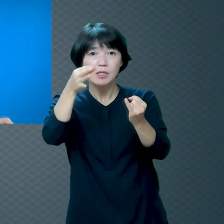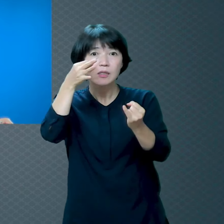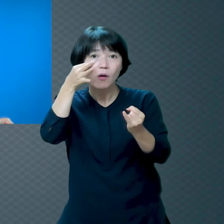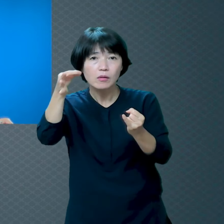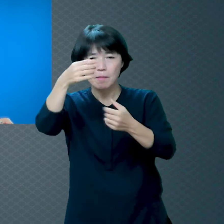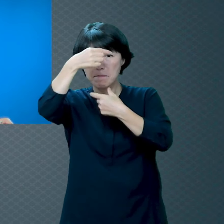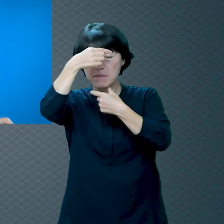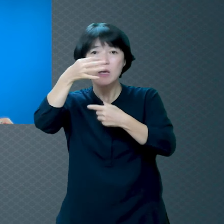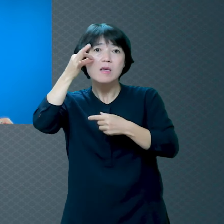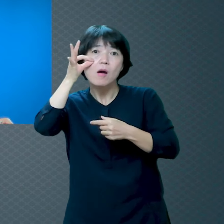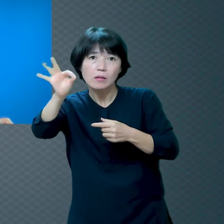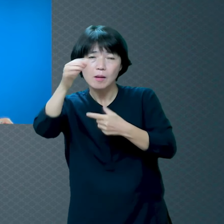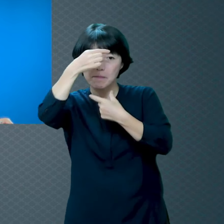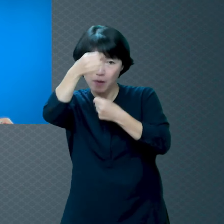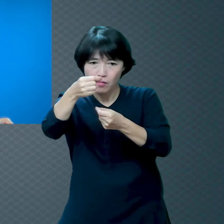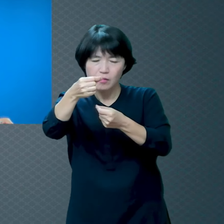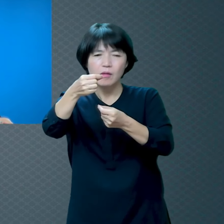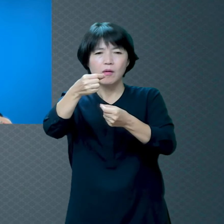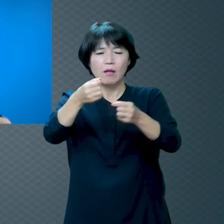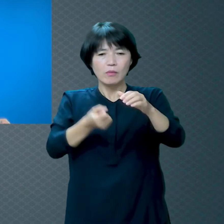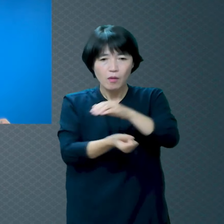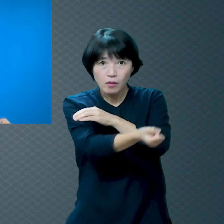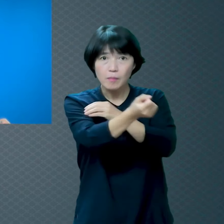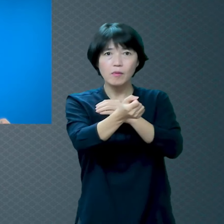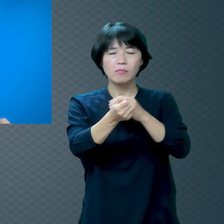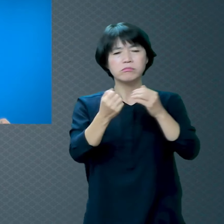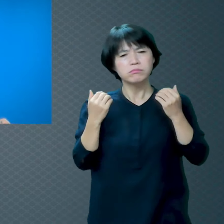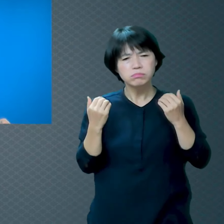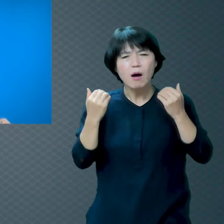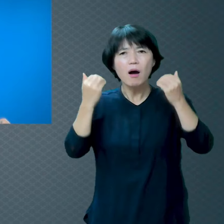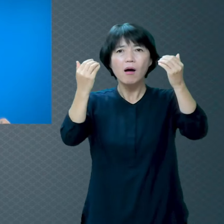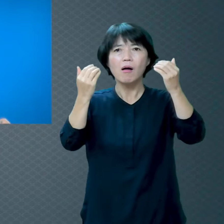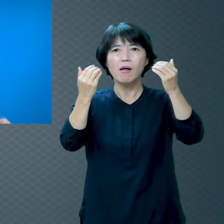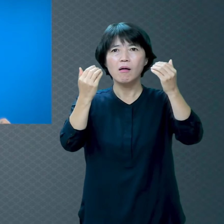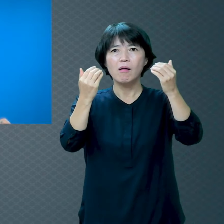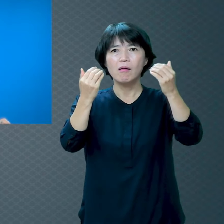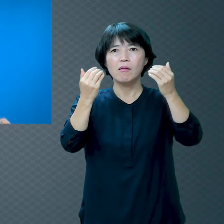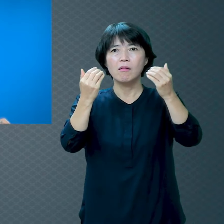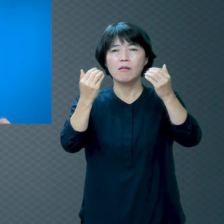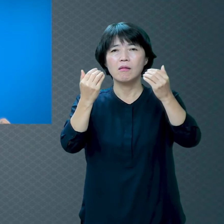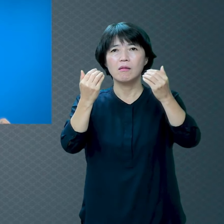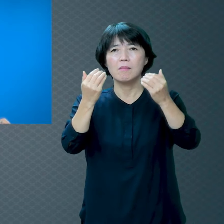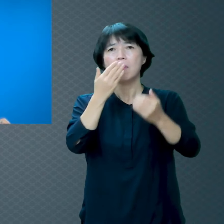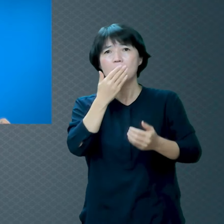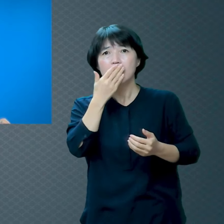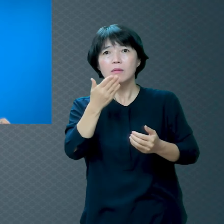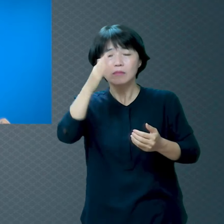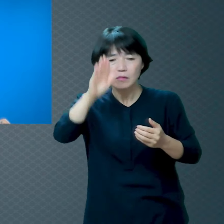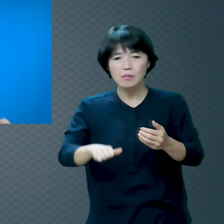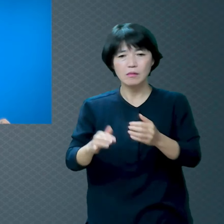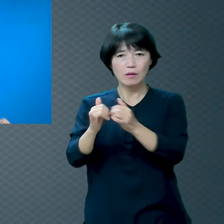살인입니다 사람들이 하나님이 보시는 죄를 잘 몰라요